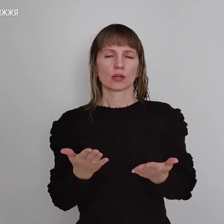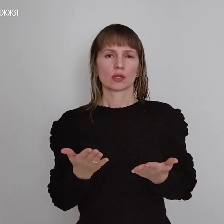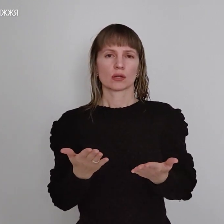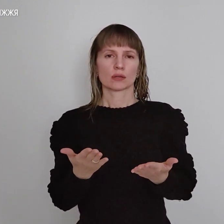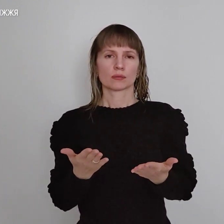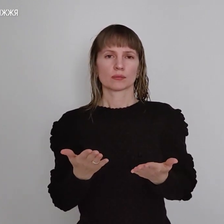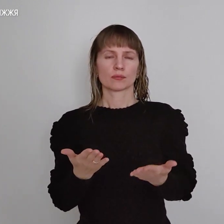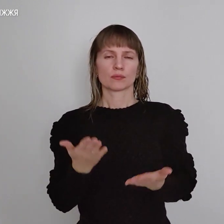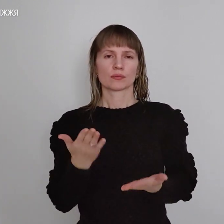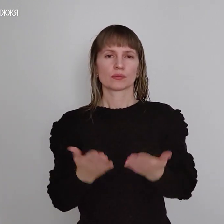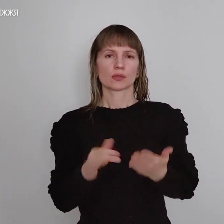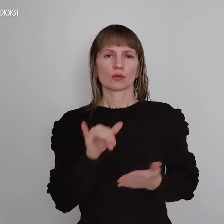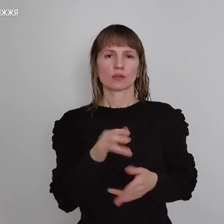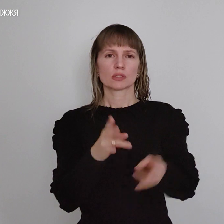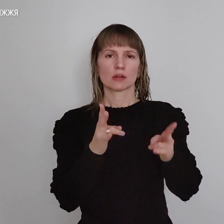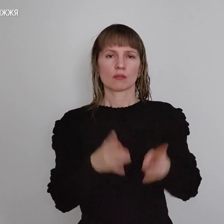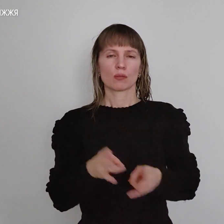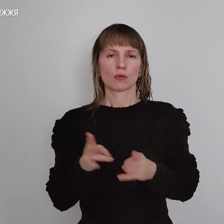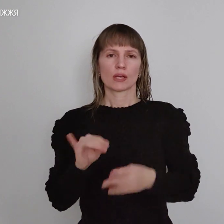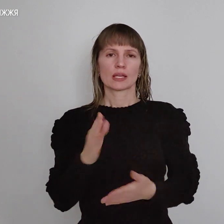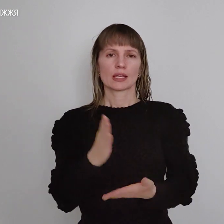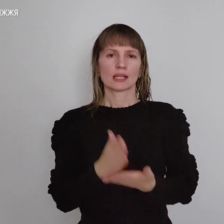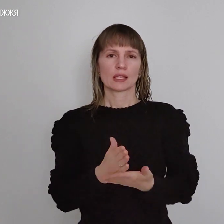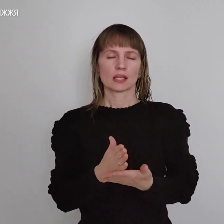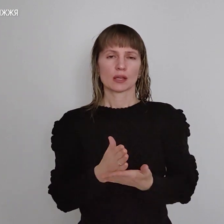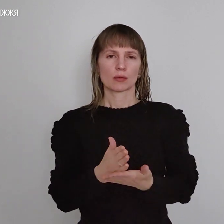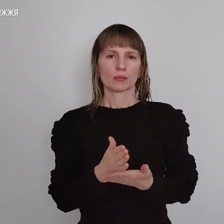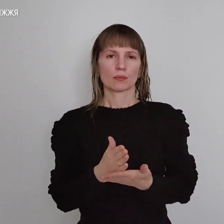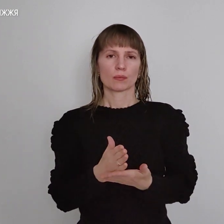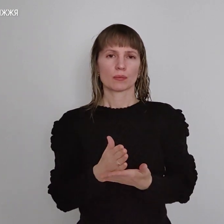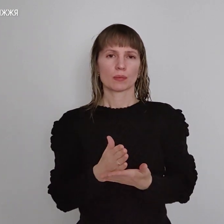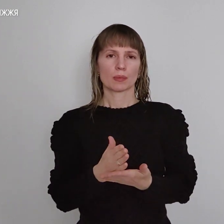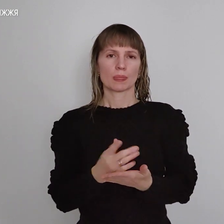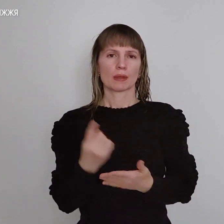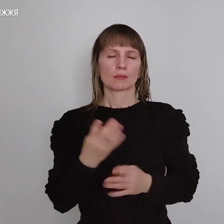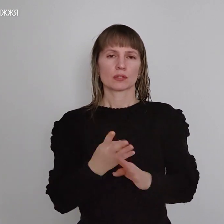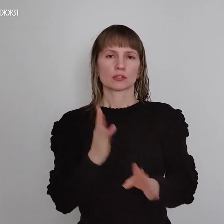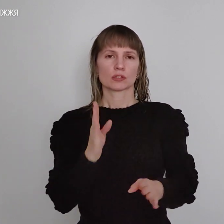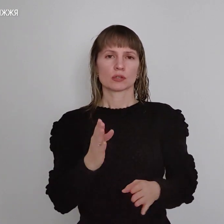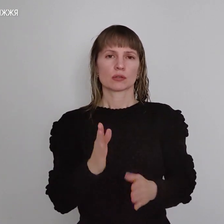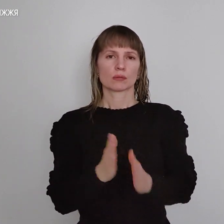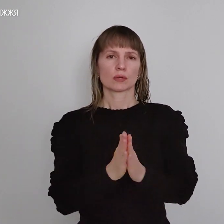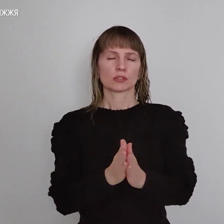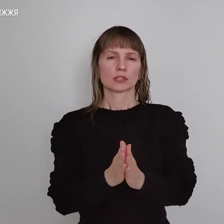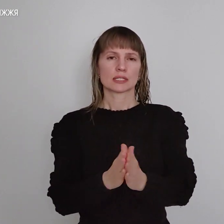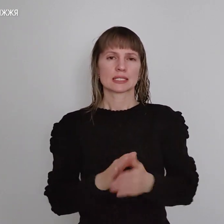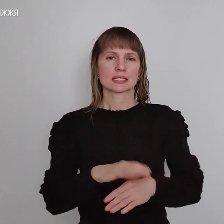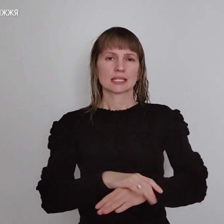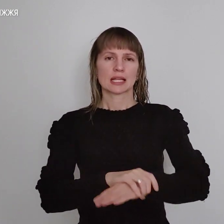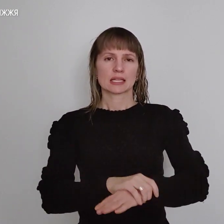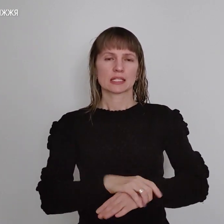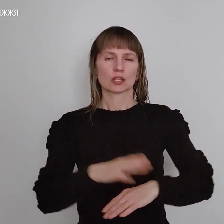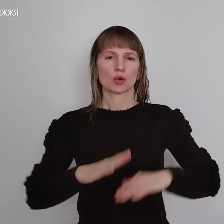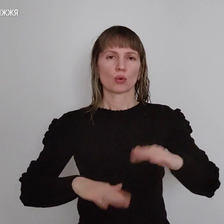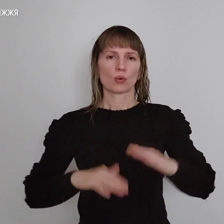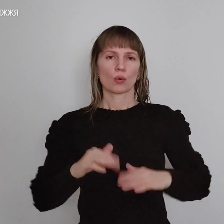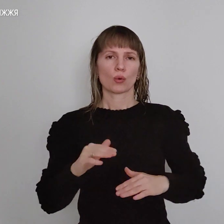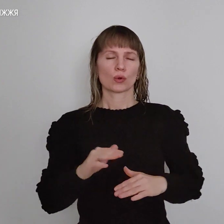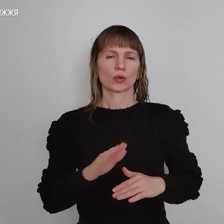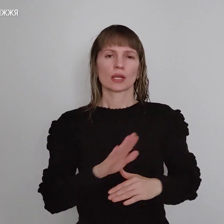якщо у вас травмували, її просто, в першу чергу, будь ласка, затисніть її в обою. Не треба